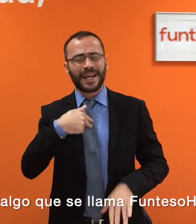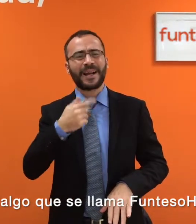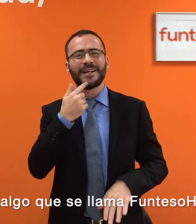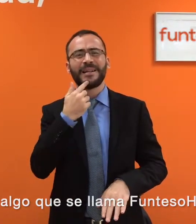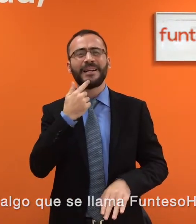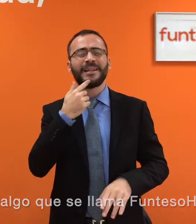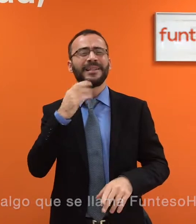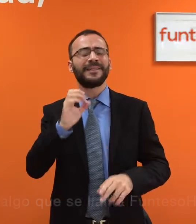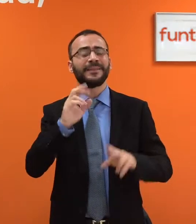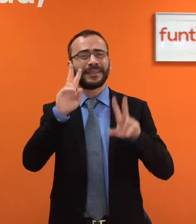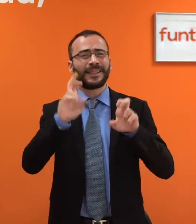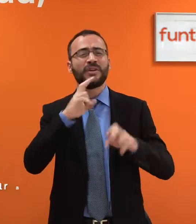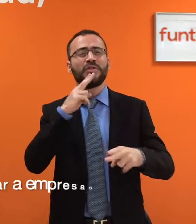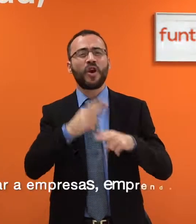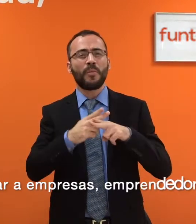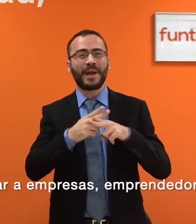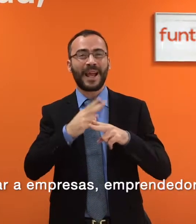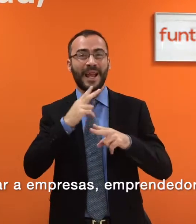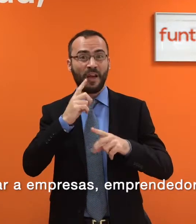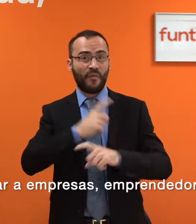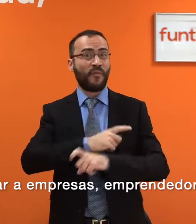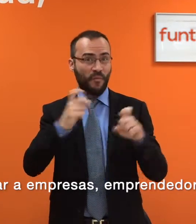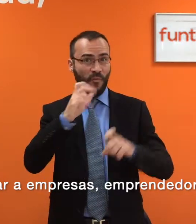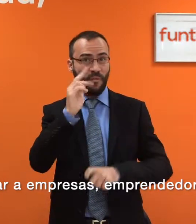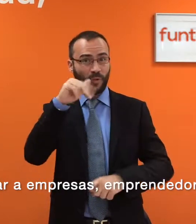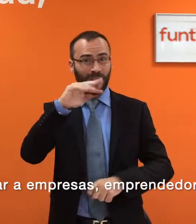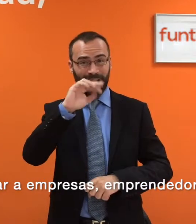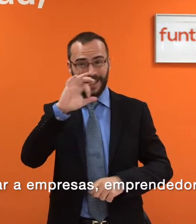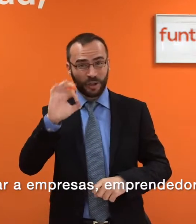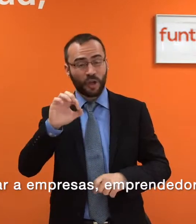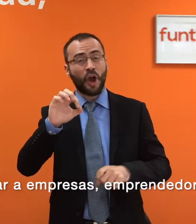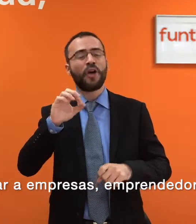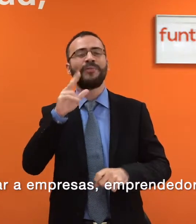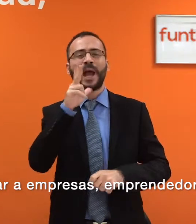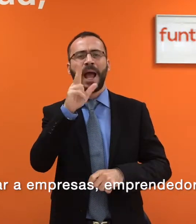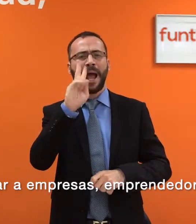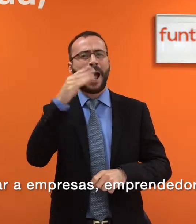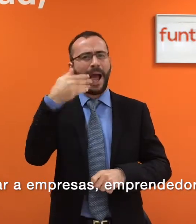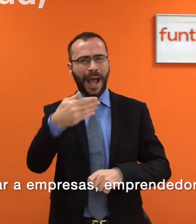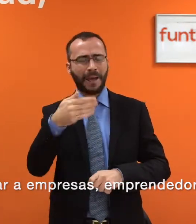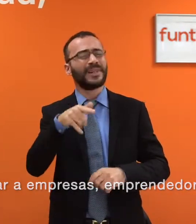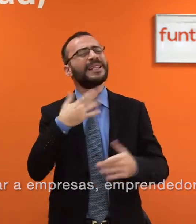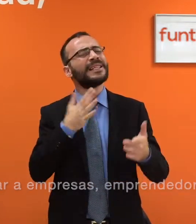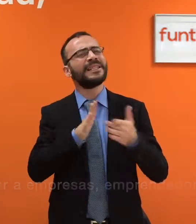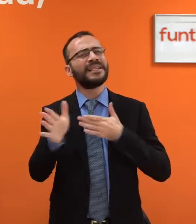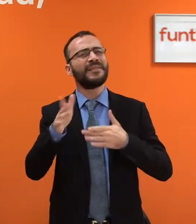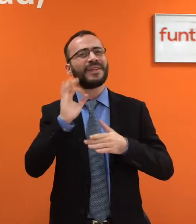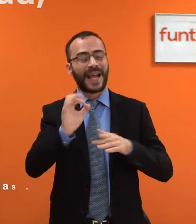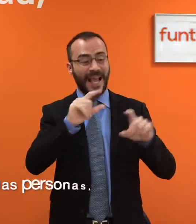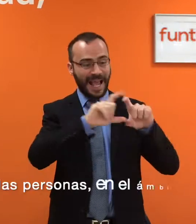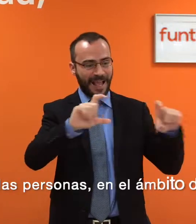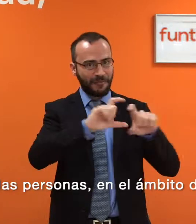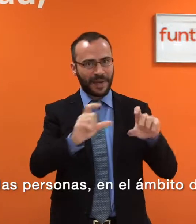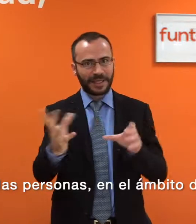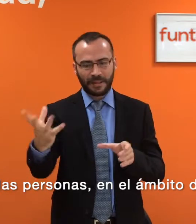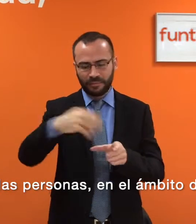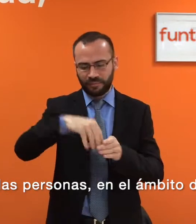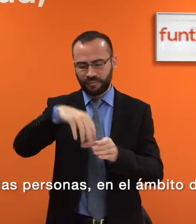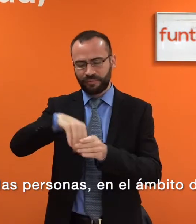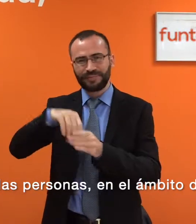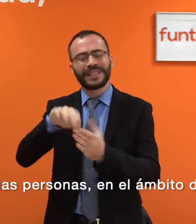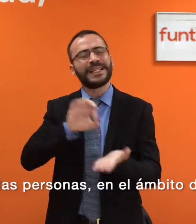algo que se llama Funteso Hub, que lo que hace es agrupar a empresas, emprendedores y algunas instituciones que tienen